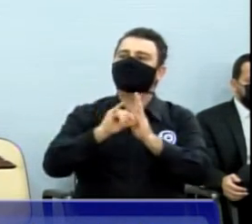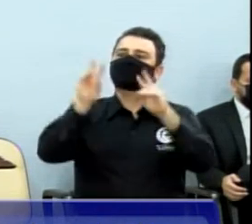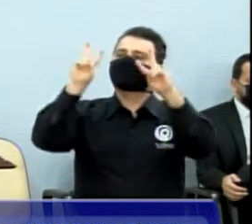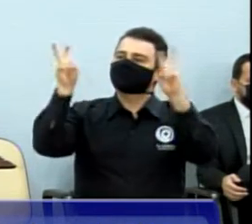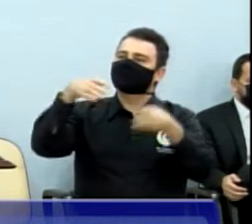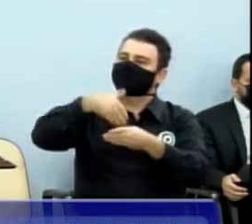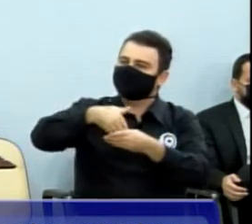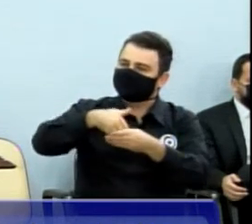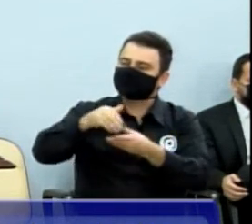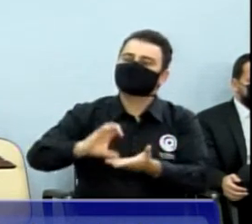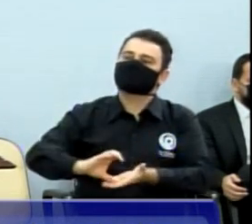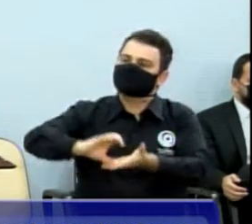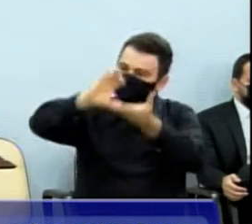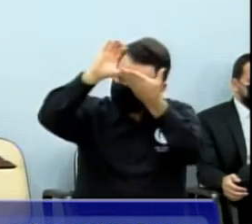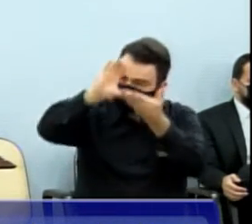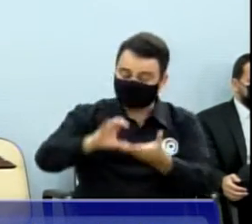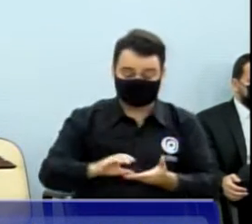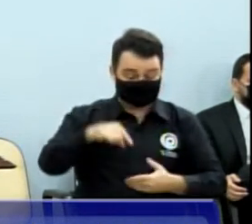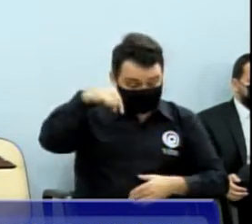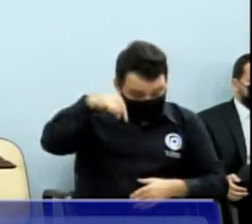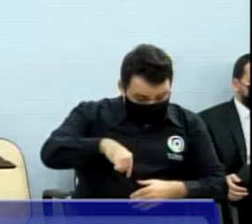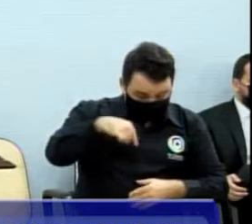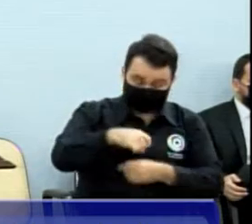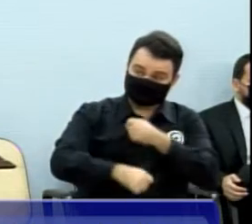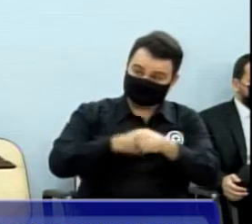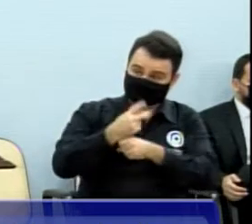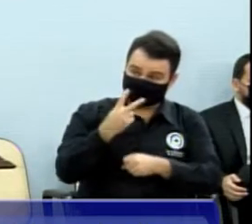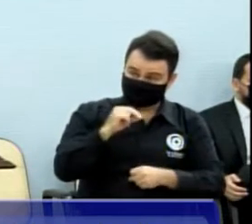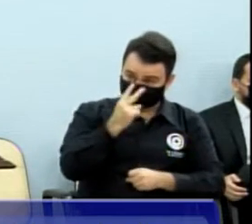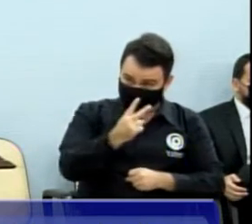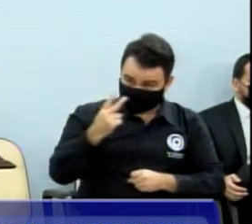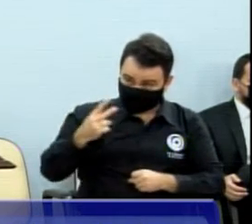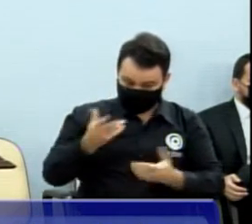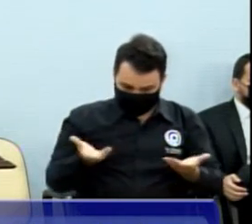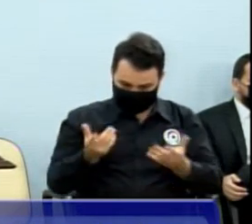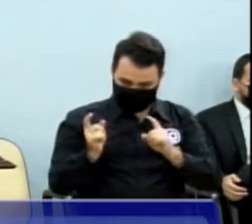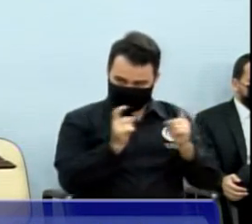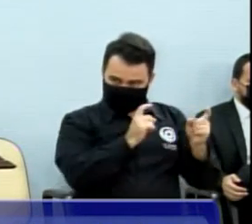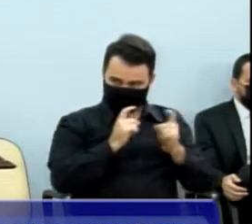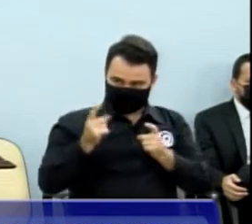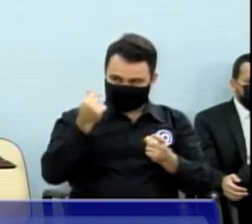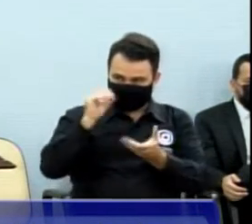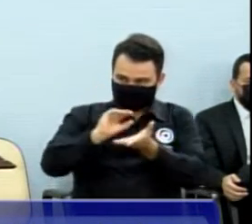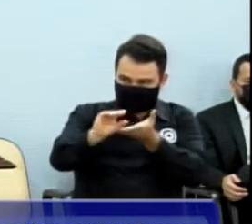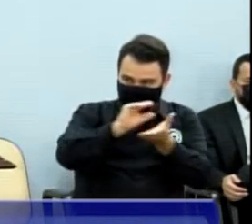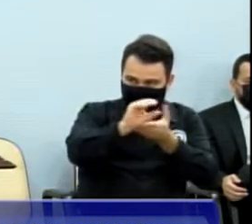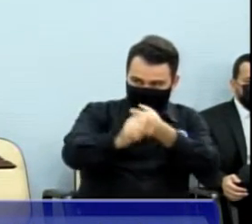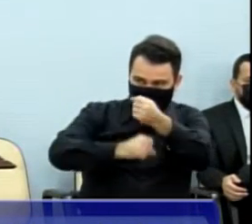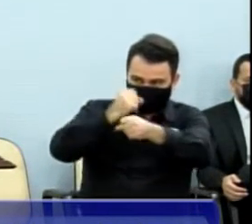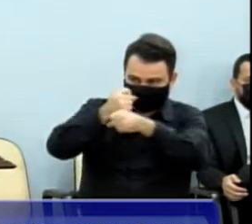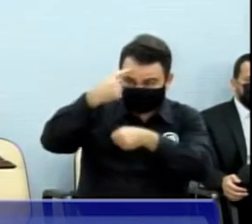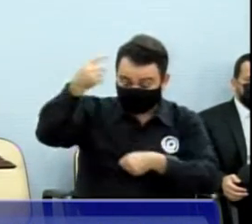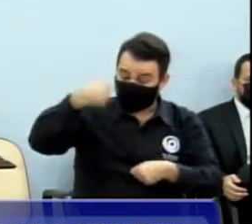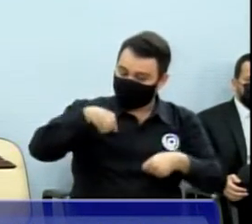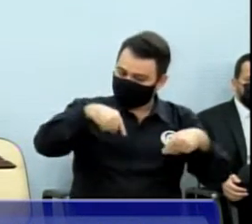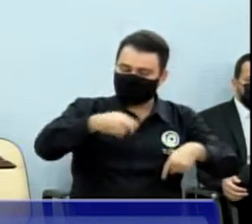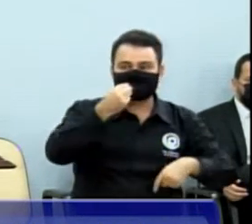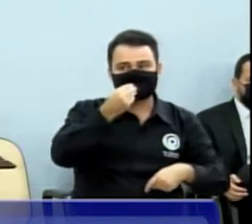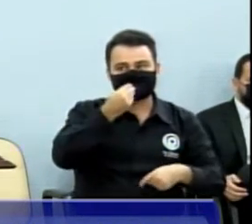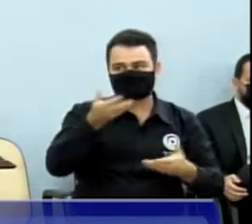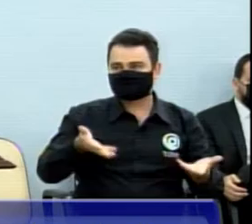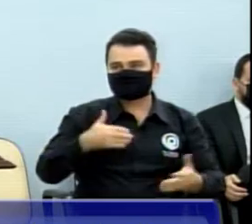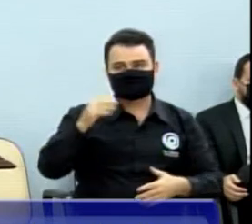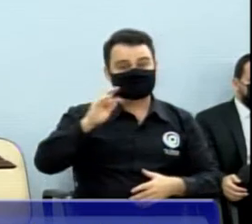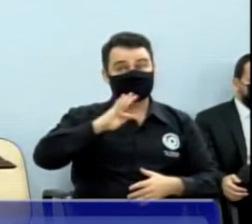não estiver resolvido agora, dentro do orçamento da cidade, não venha lá na frente falar que não falamos ou que não faltou tempo.